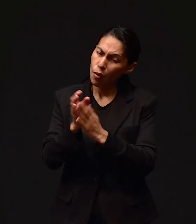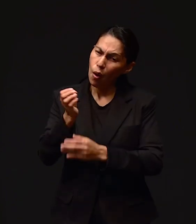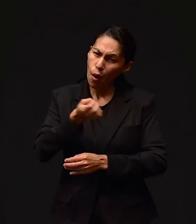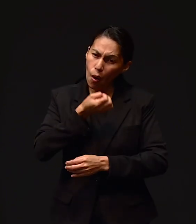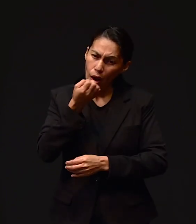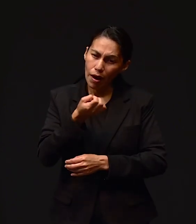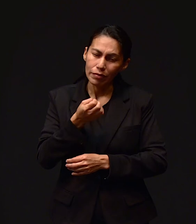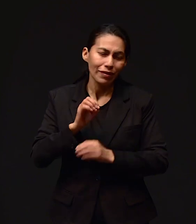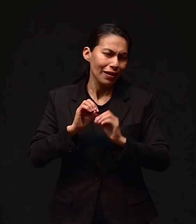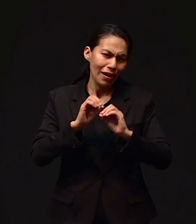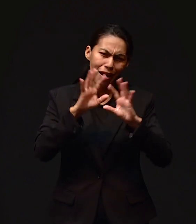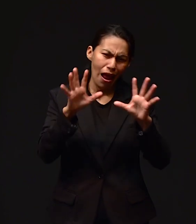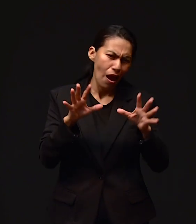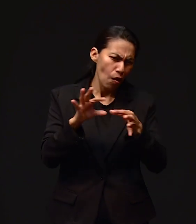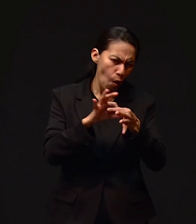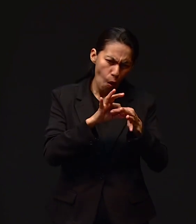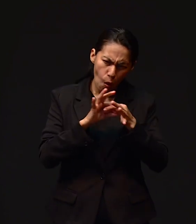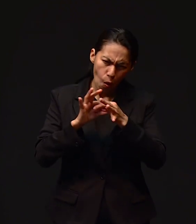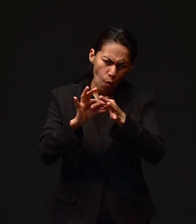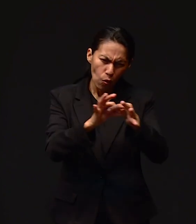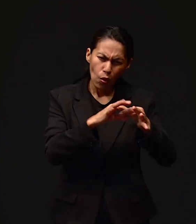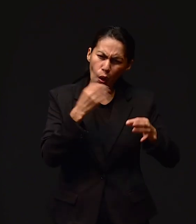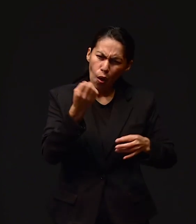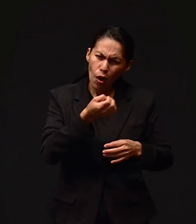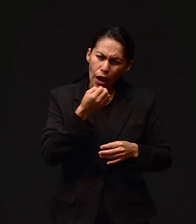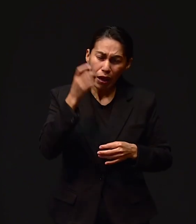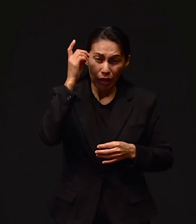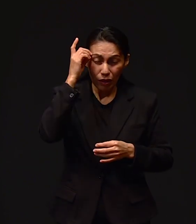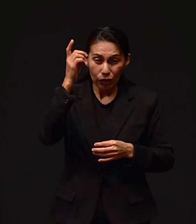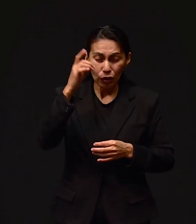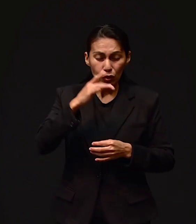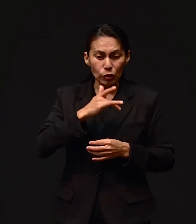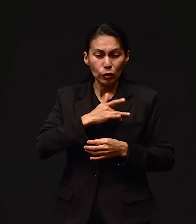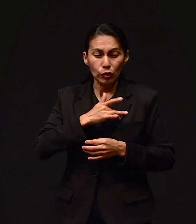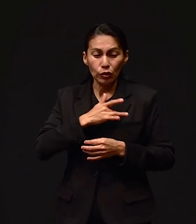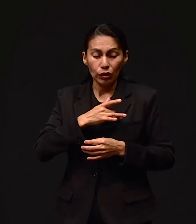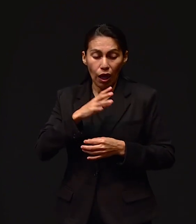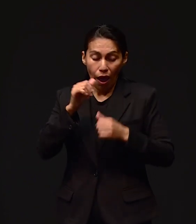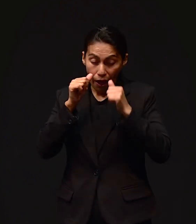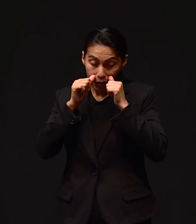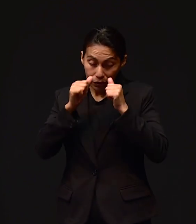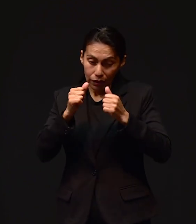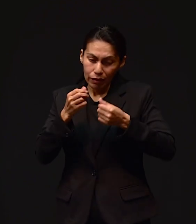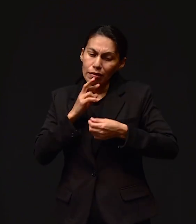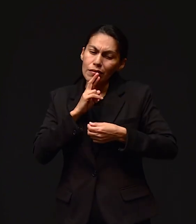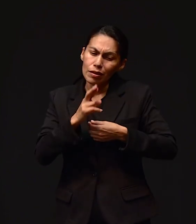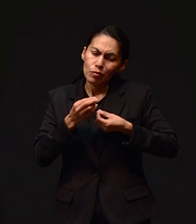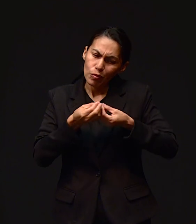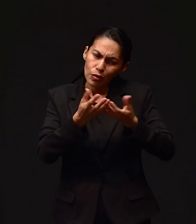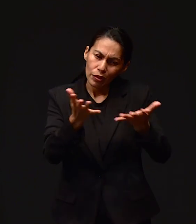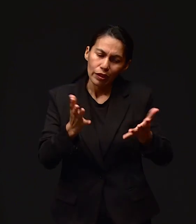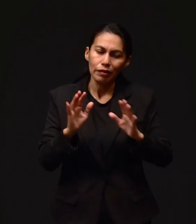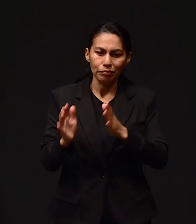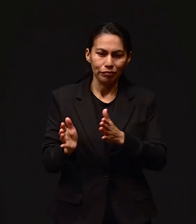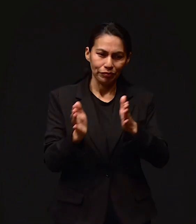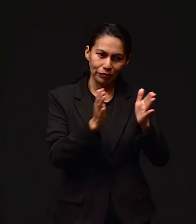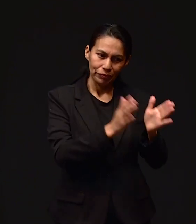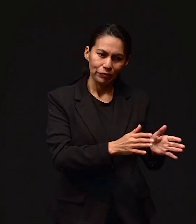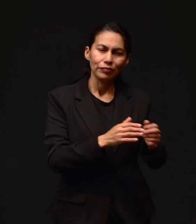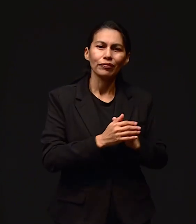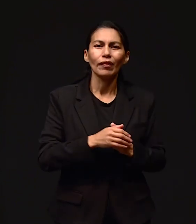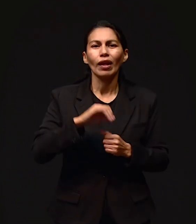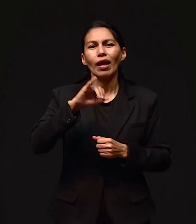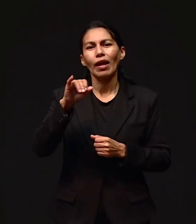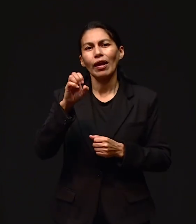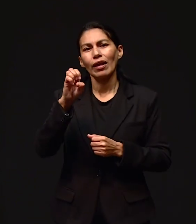Juntamente Para que Dios te conceda Las peticiones de tu corazón Jesús Vázquez Por la salud de mi